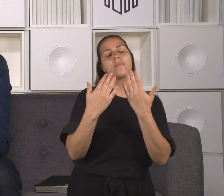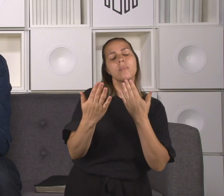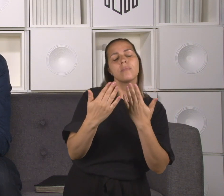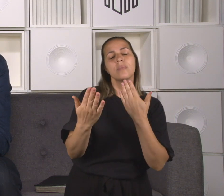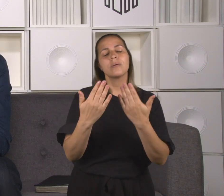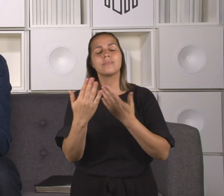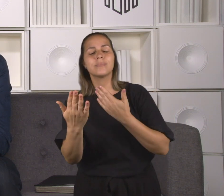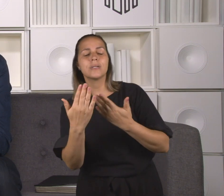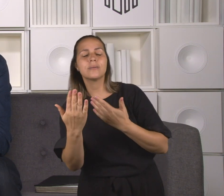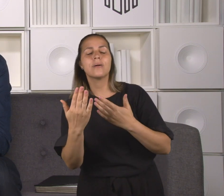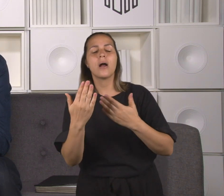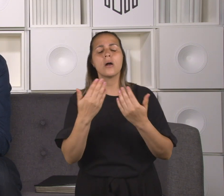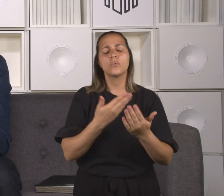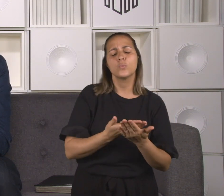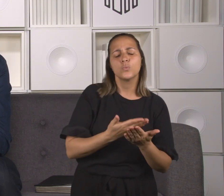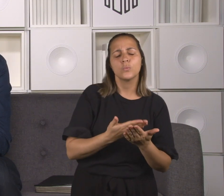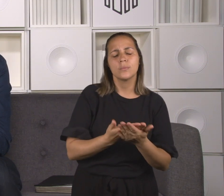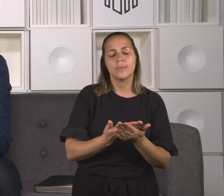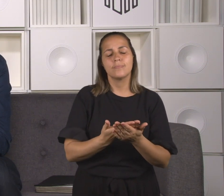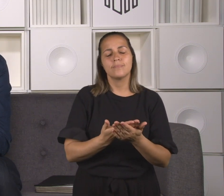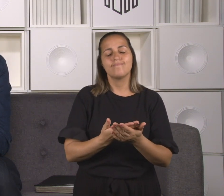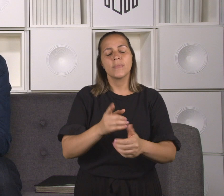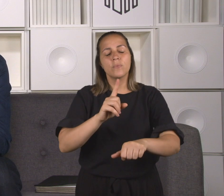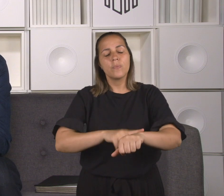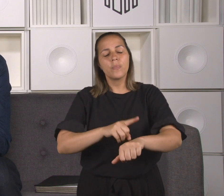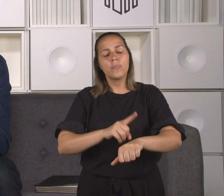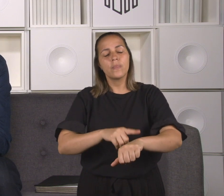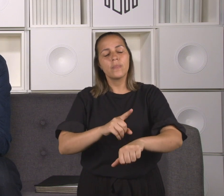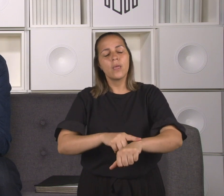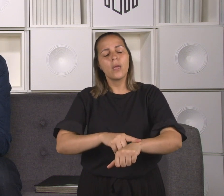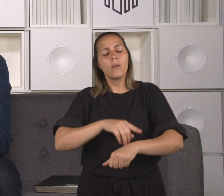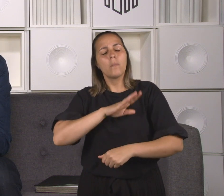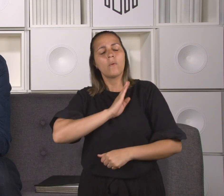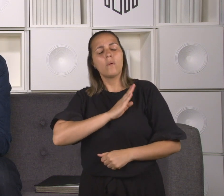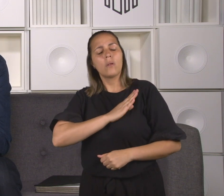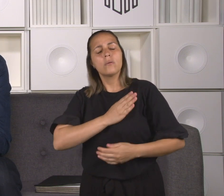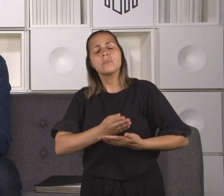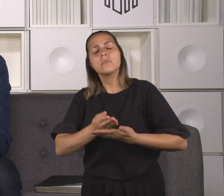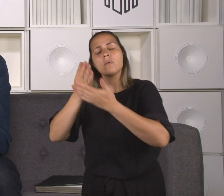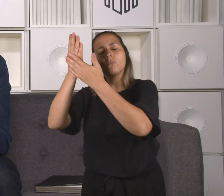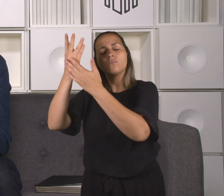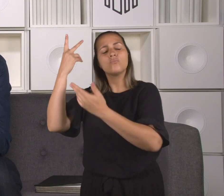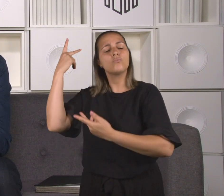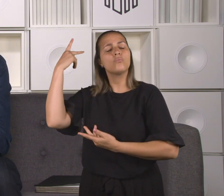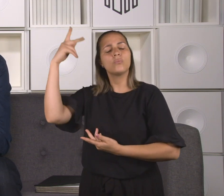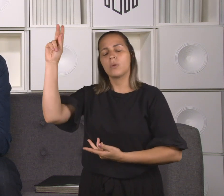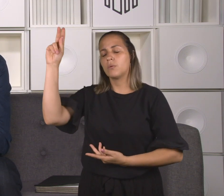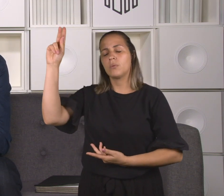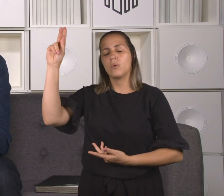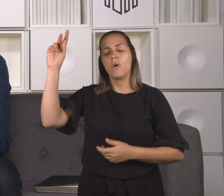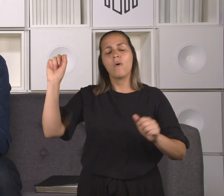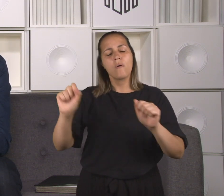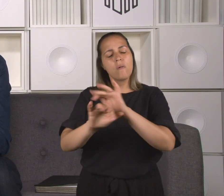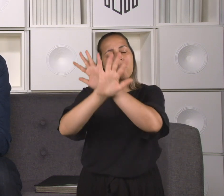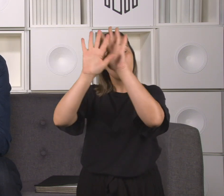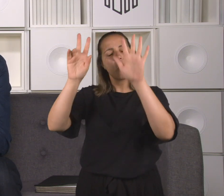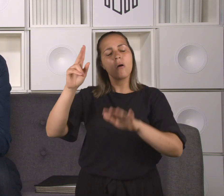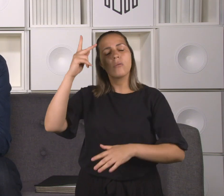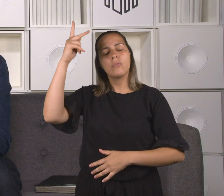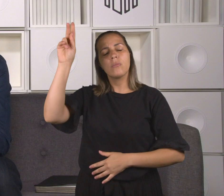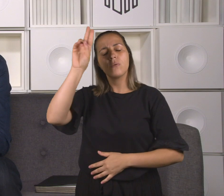Consagramos esse tempo às nossas mentes e corações ao Senhor, para a Tua glória.